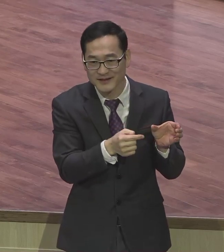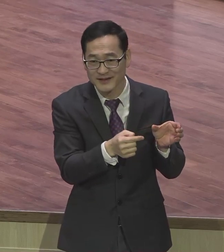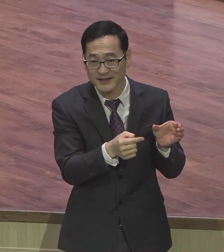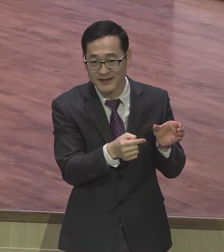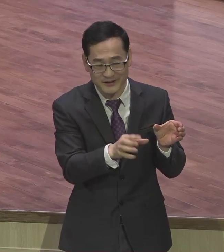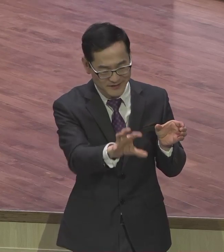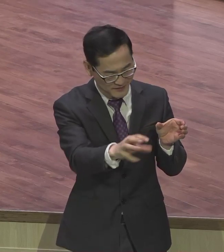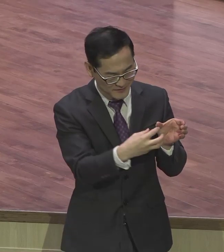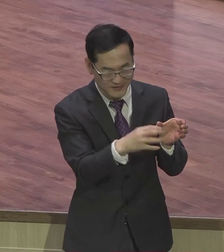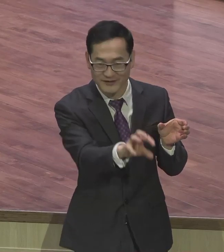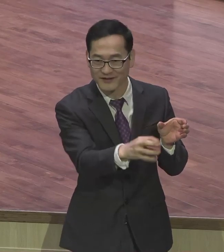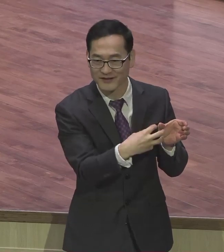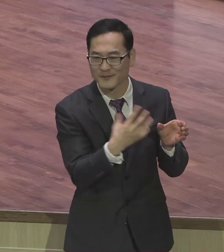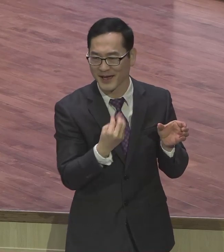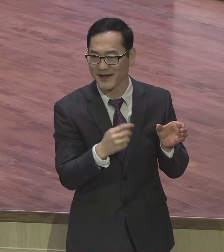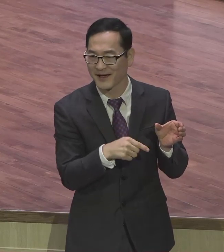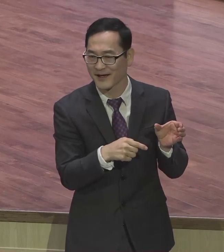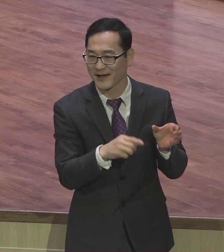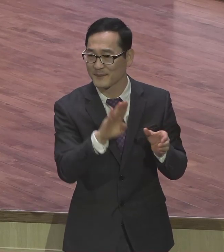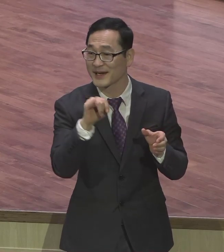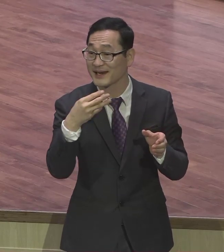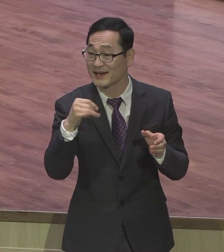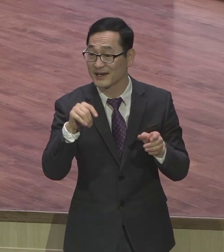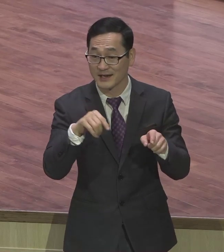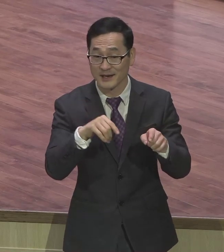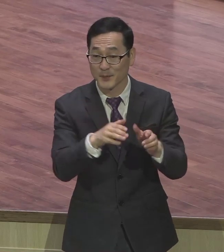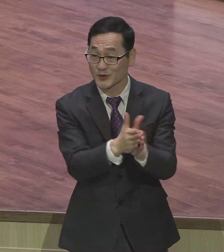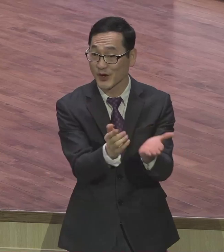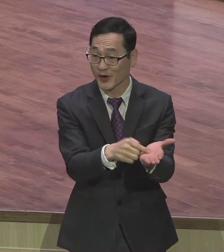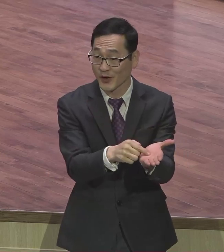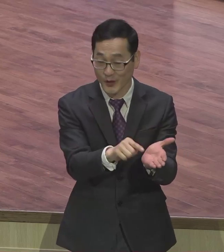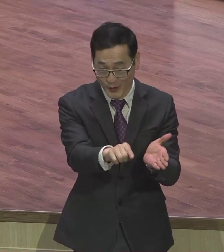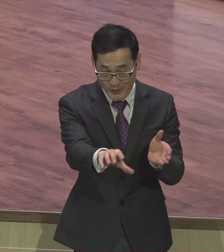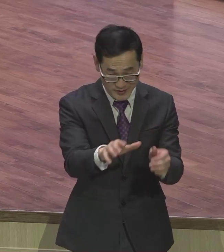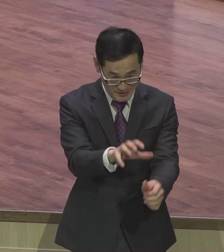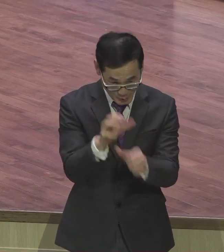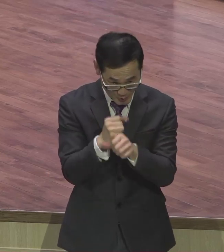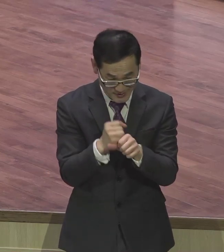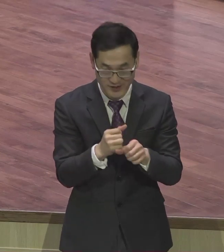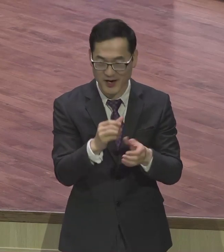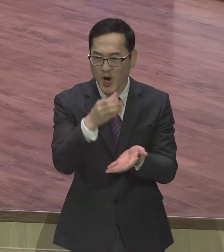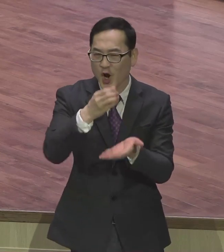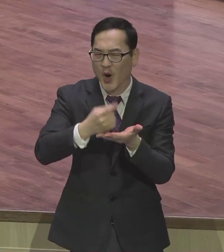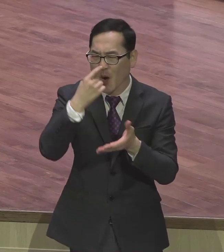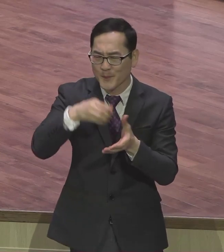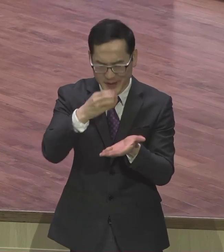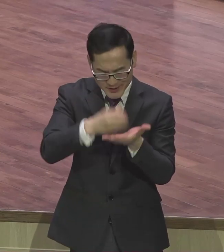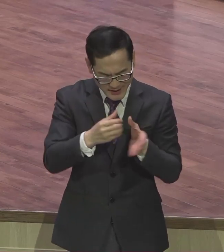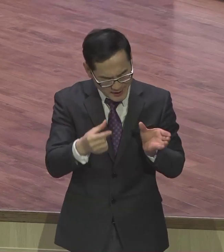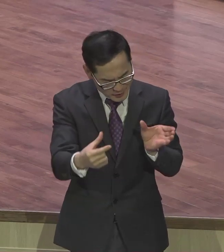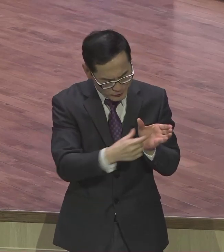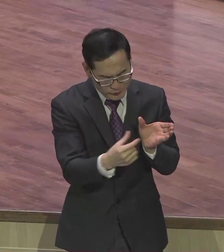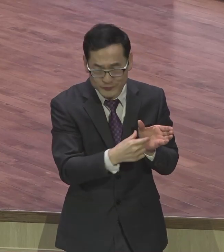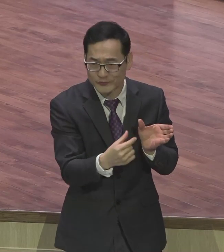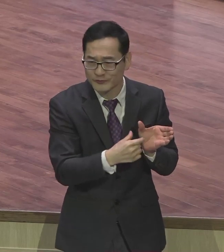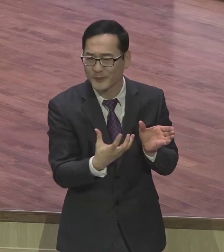커피잔 구절들이 많다 커피잔 구절은 무슨 말이냐